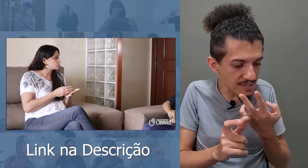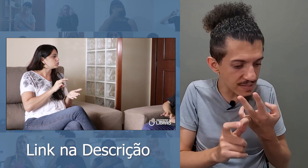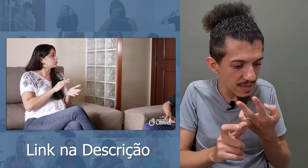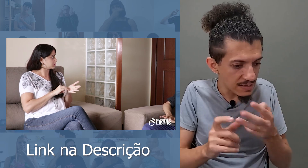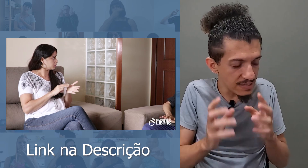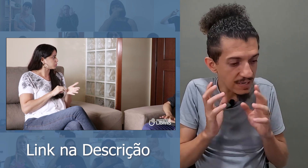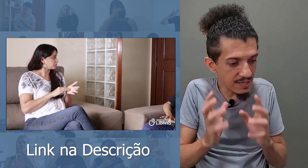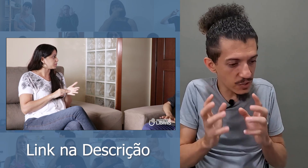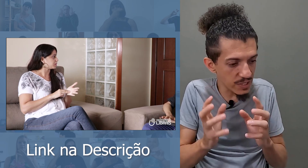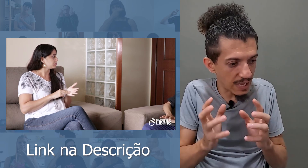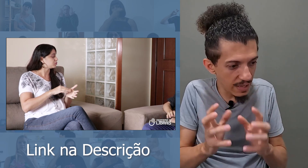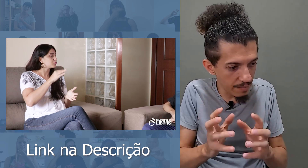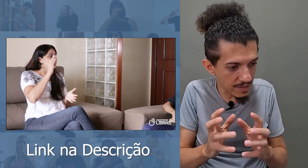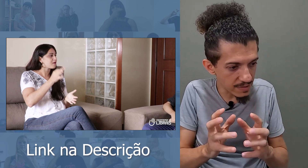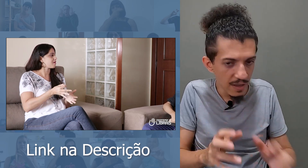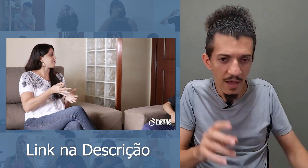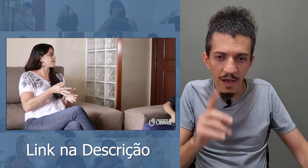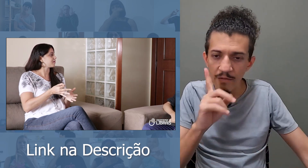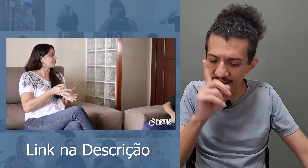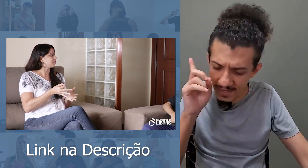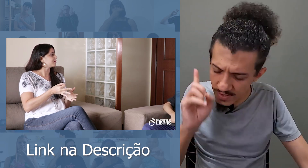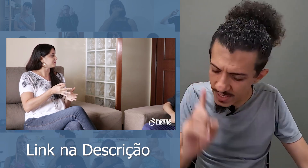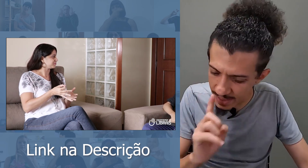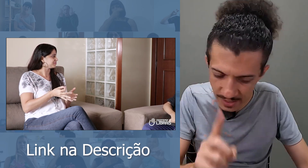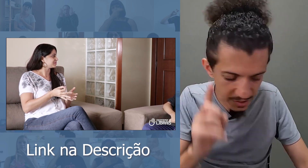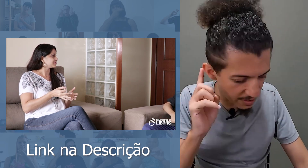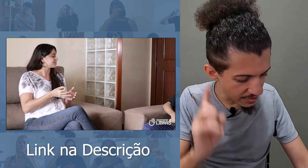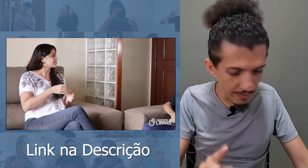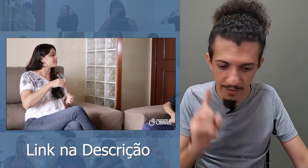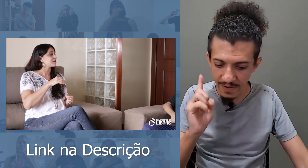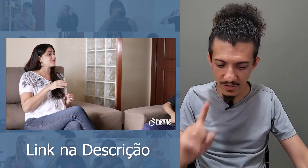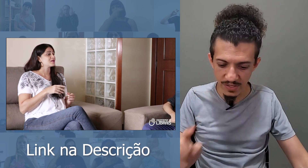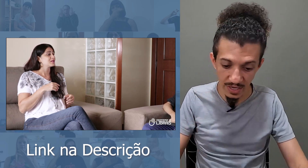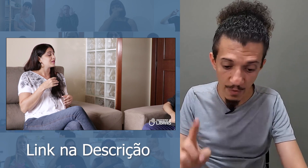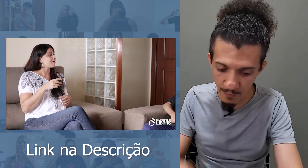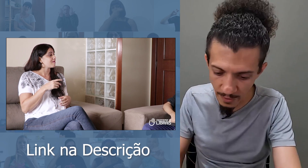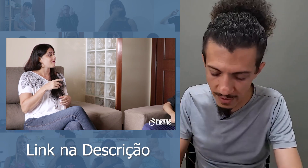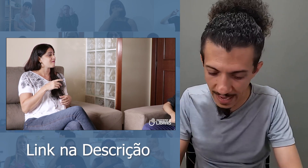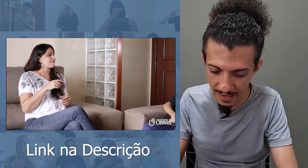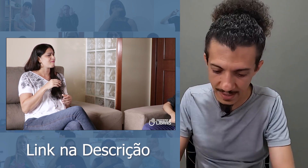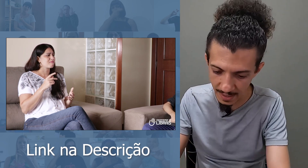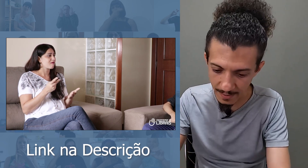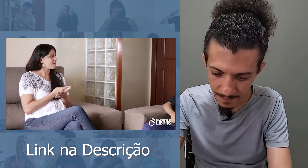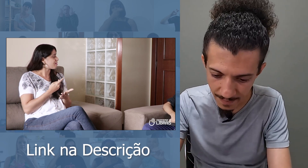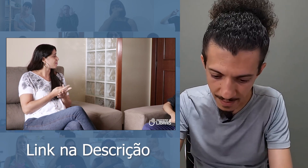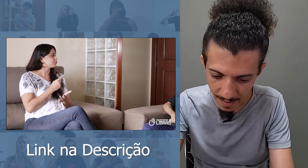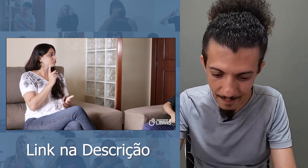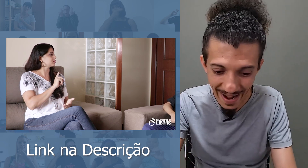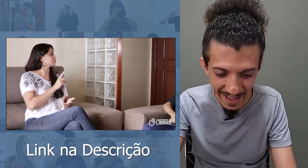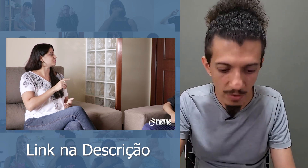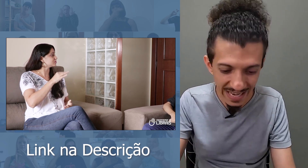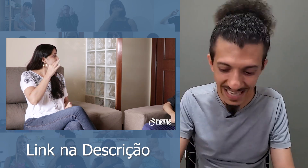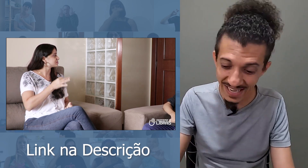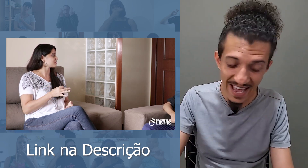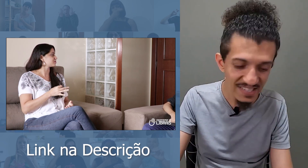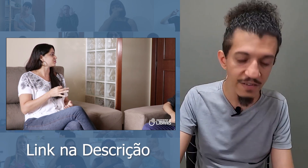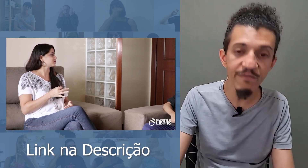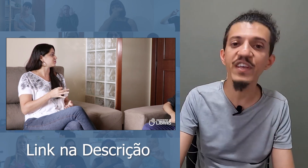sinalizações na Libras. Eu vou fazer o seguinte, gente. Eu vou fazer o seguinte, eu vou anotar aqui, para eu trazer esse vídeo